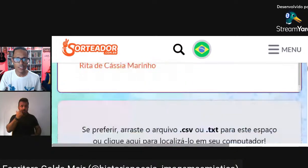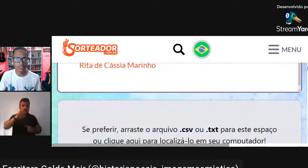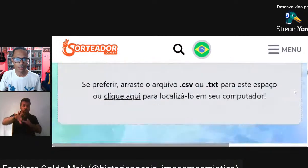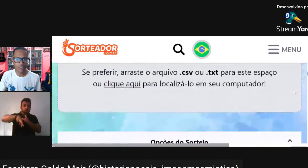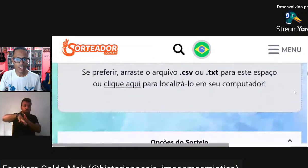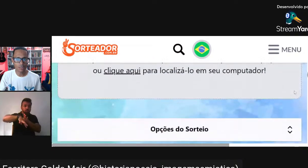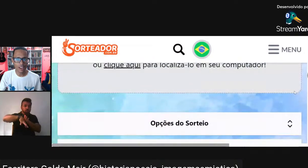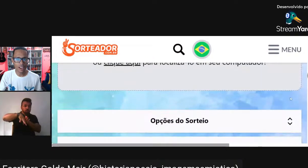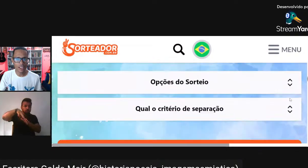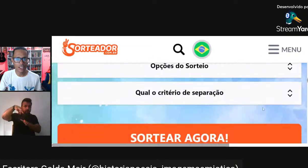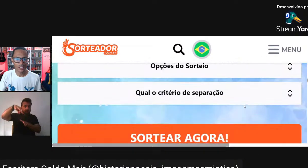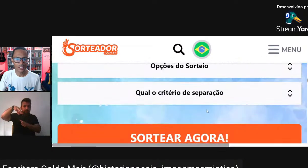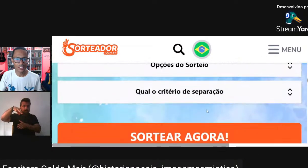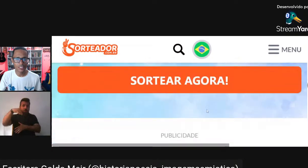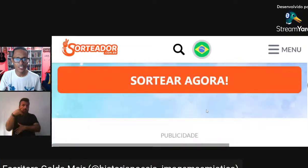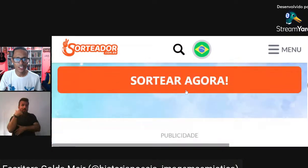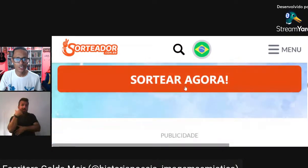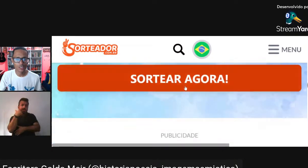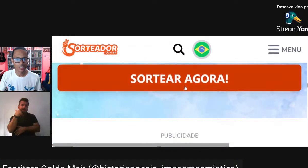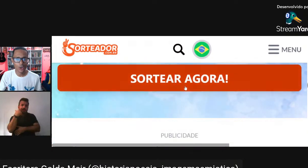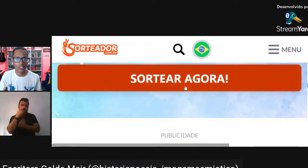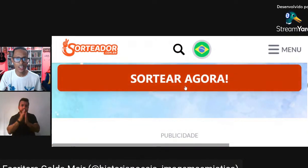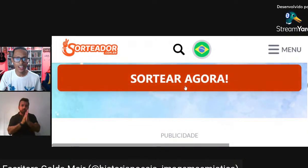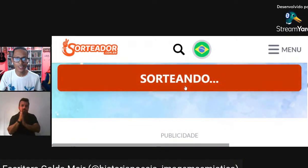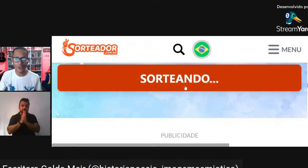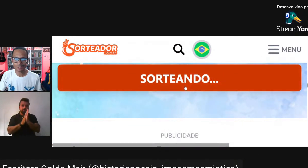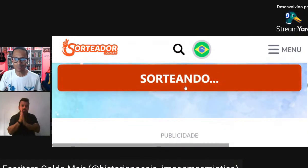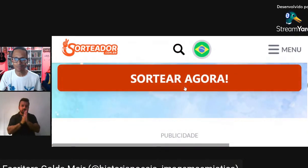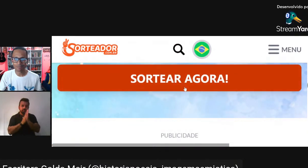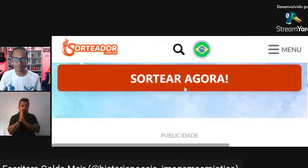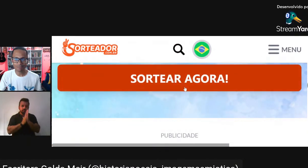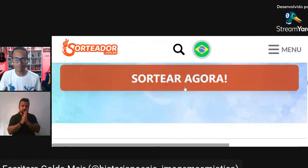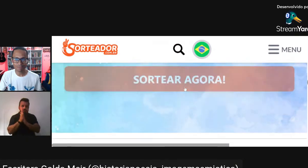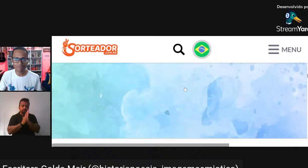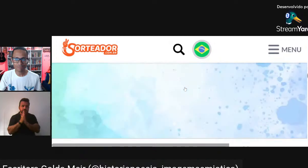clicar aqui Vamos ver quem vai ganhar Sorteando